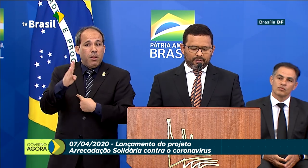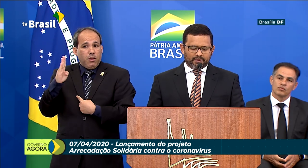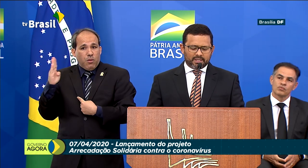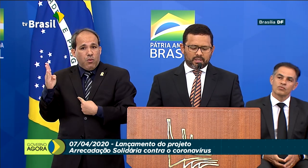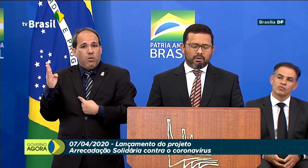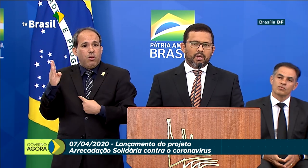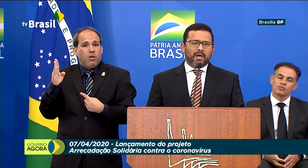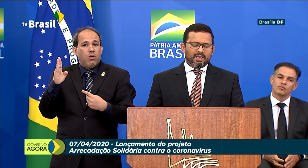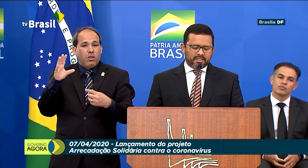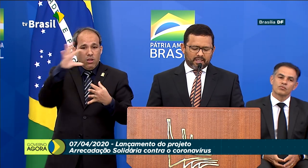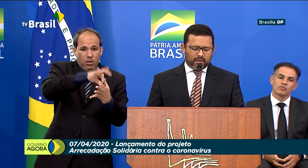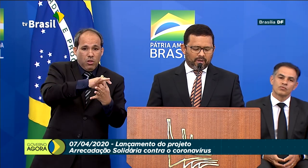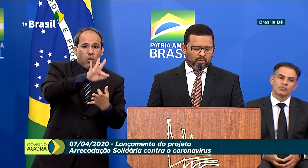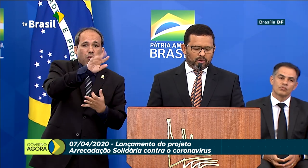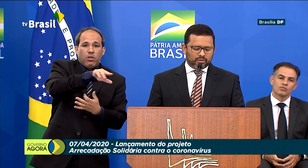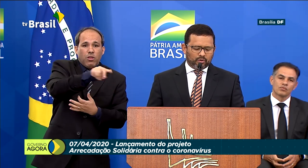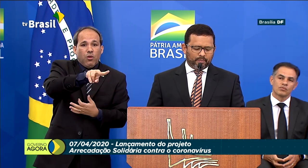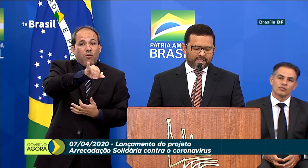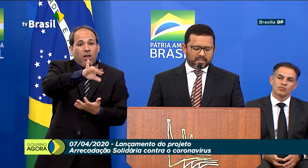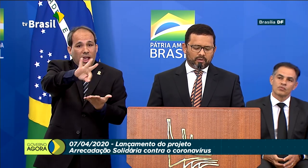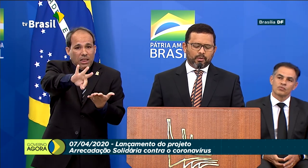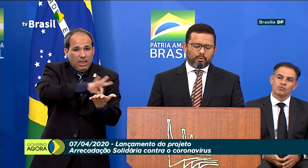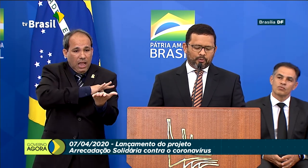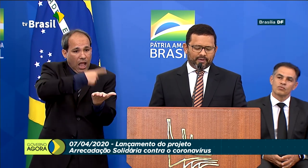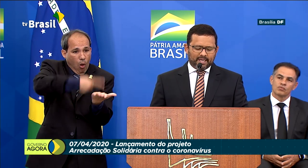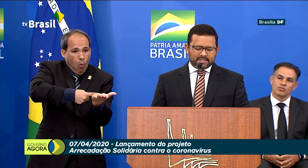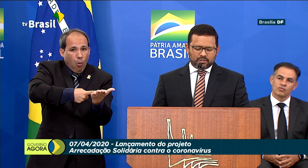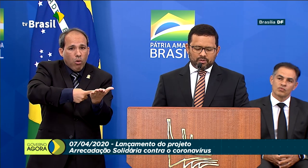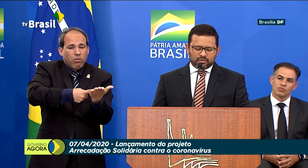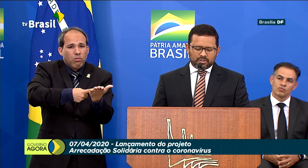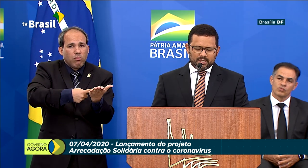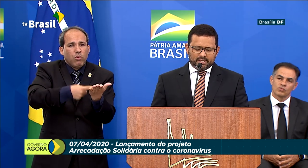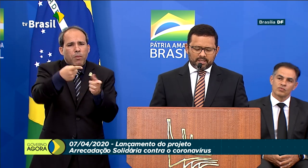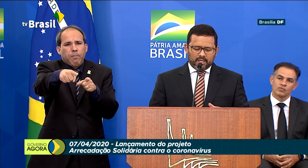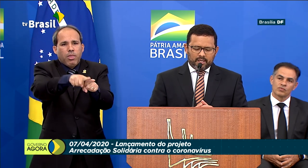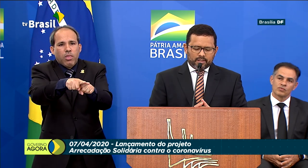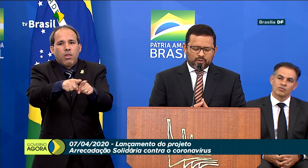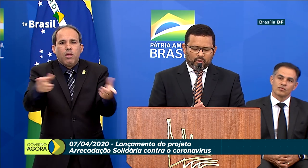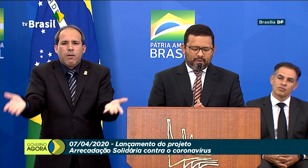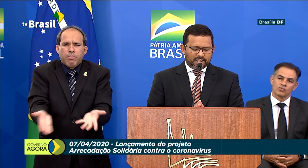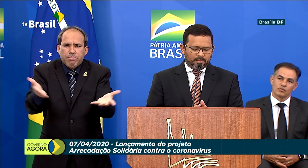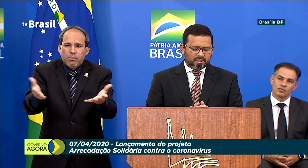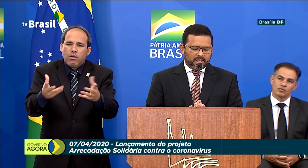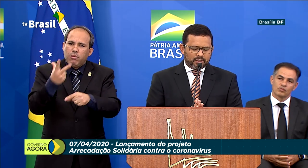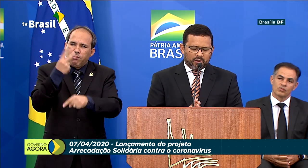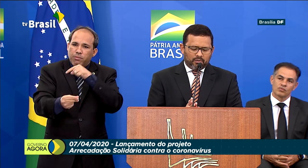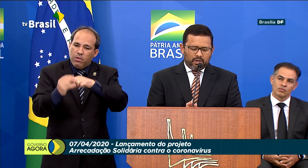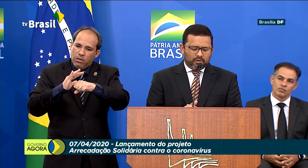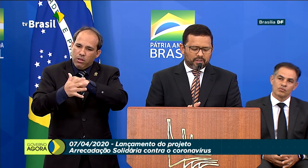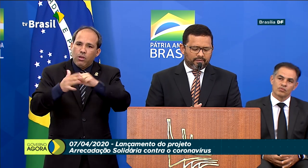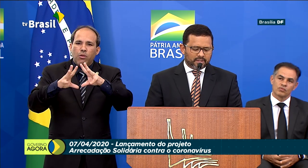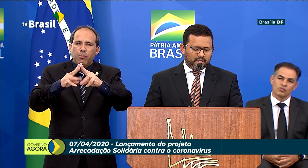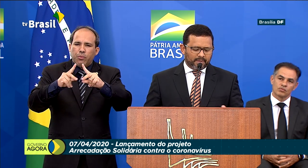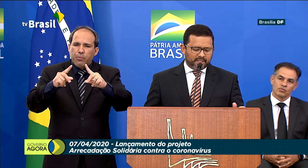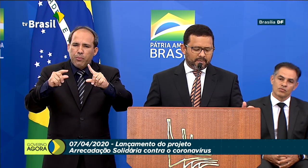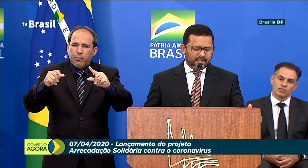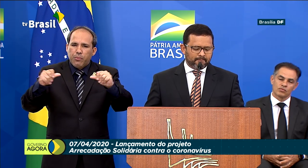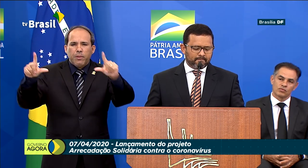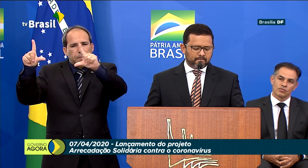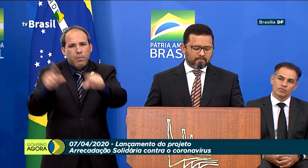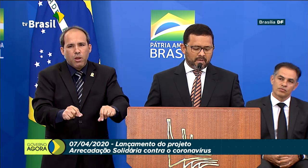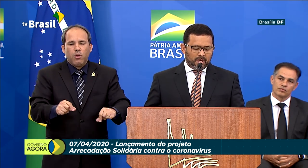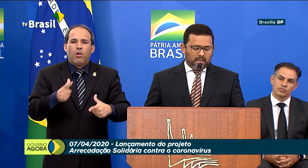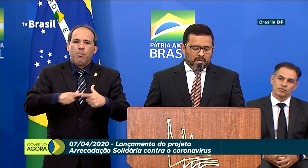Brasil, por meio da fundação, assinará o acordo de cooperação que promoverá as ações sociais de combate e mitigação aos efeitos da